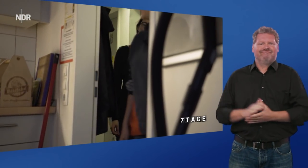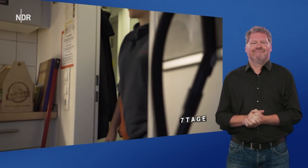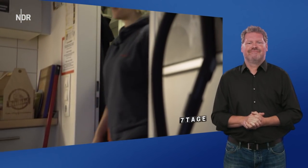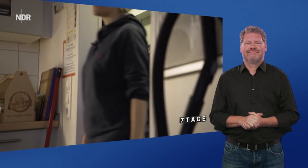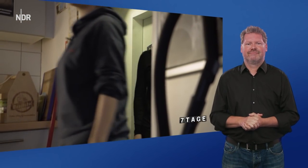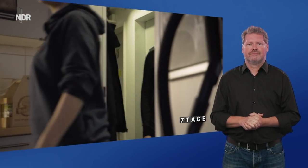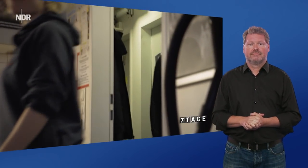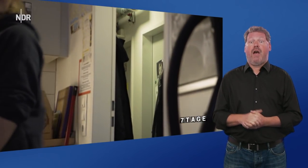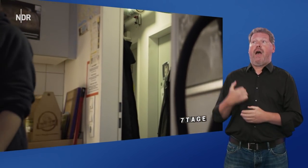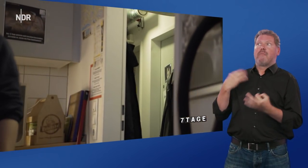Wir brauchen wieder Hilfe.